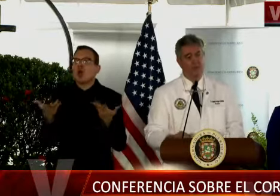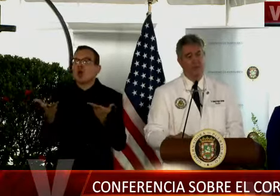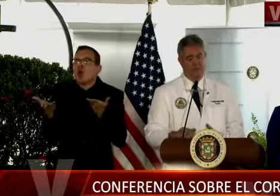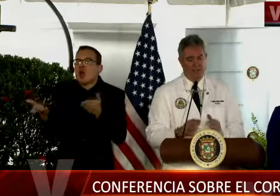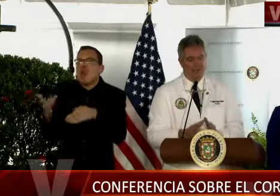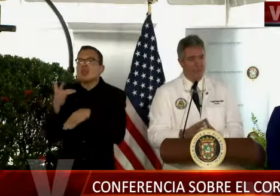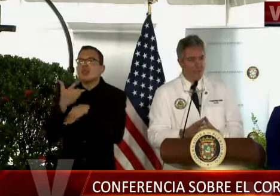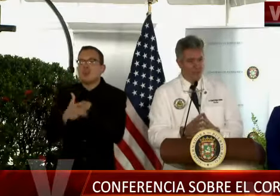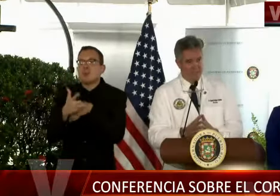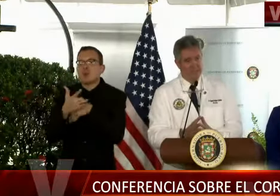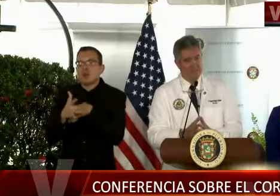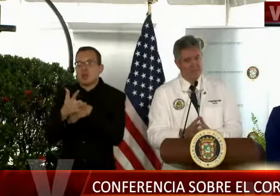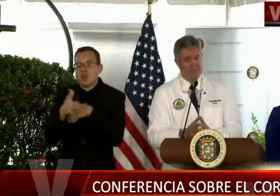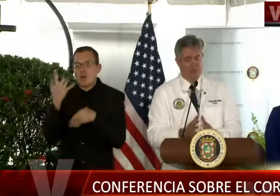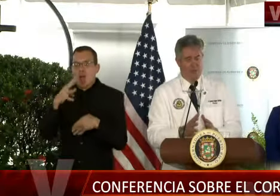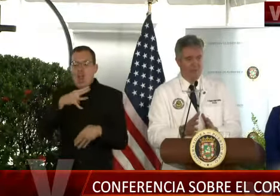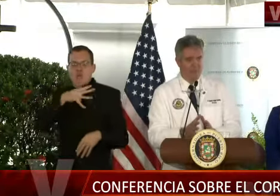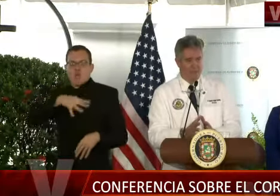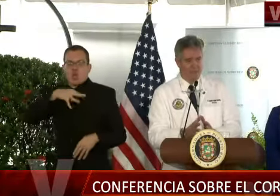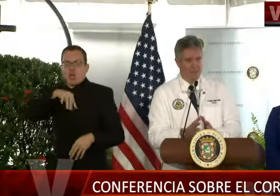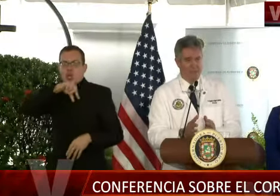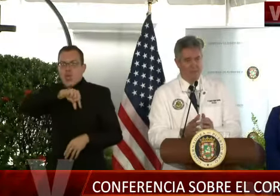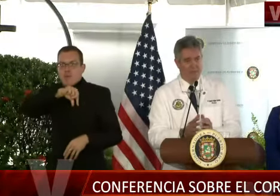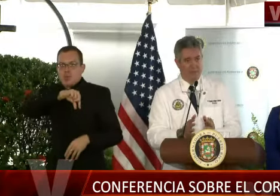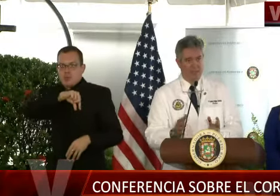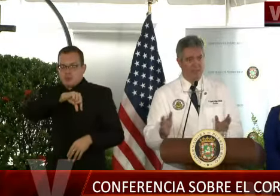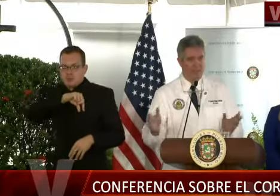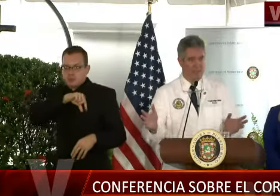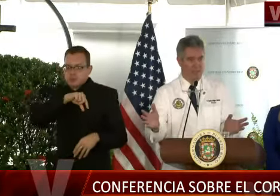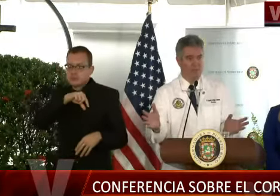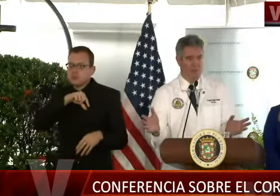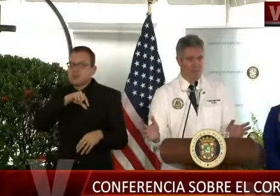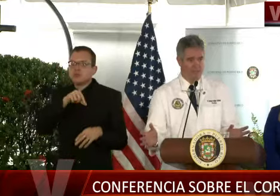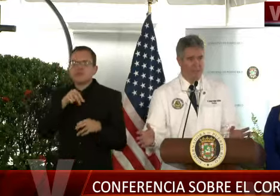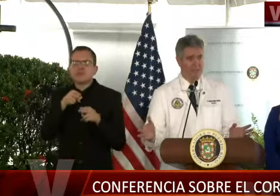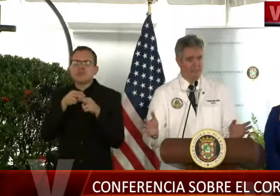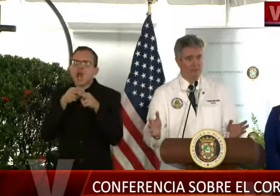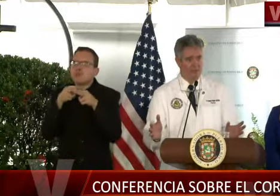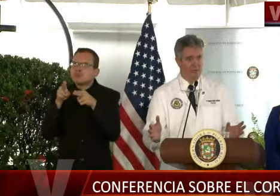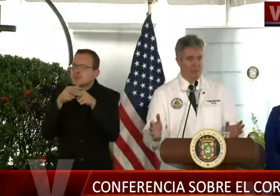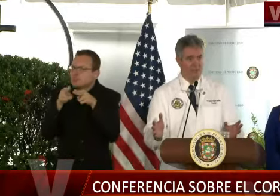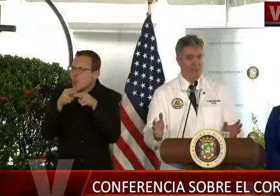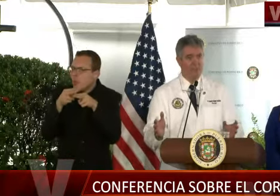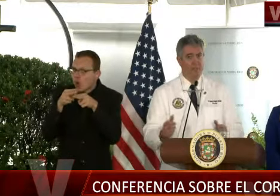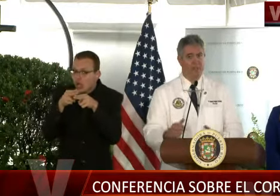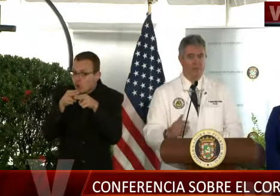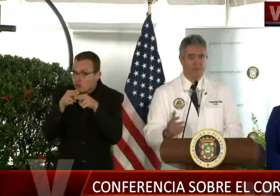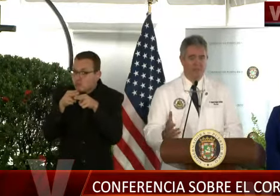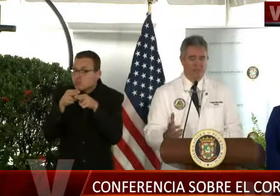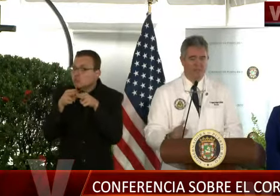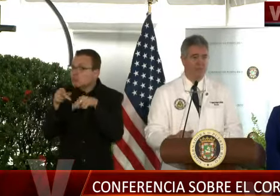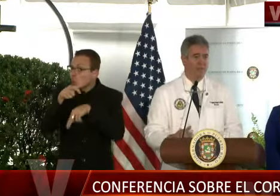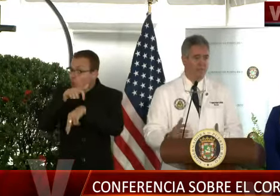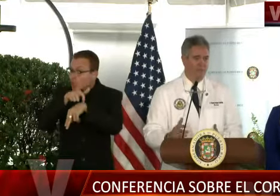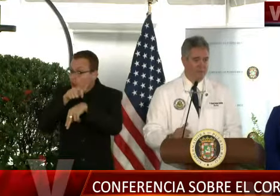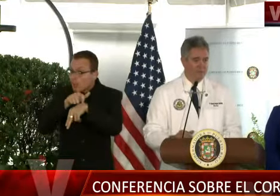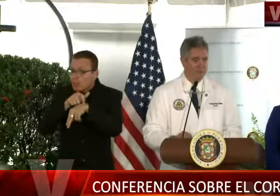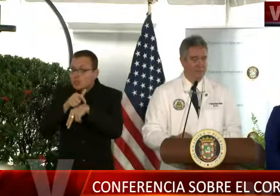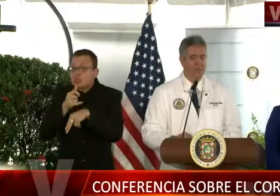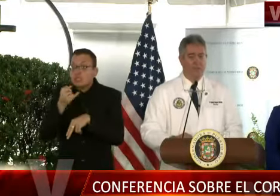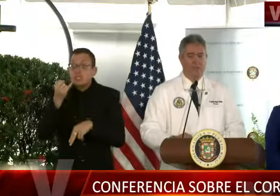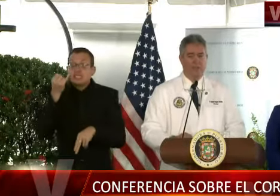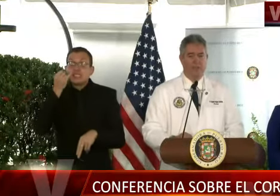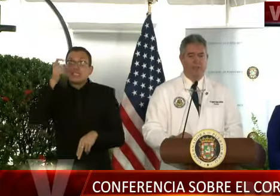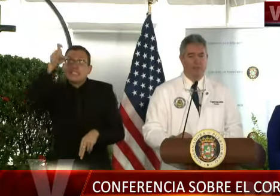ambulatoria. Y en el momento en que sea necesario, pues eso se va a detener y se va a dirigir hacia los hospitales de la comunidad. Es una decisión que ha sido